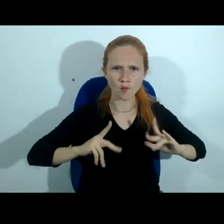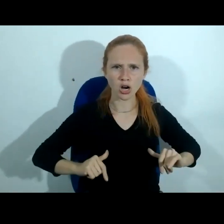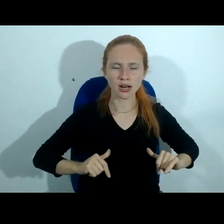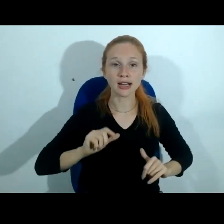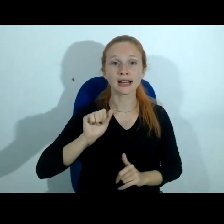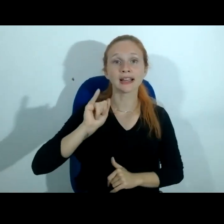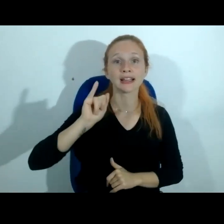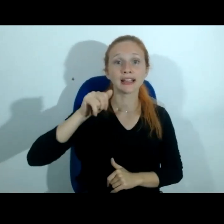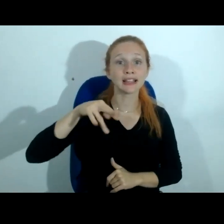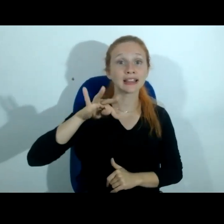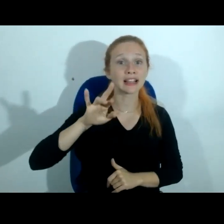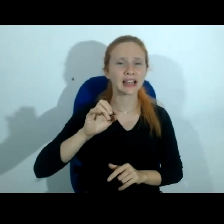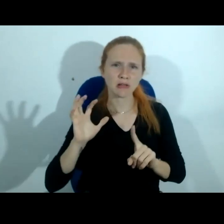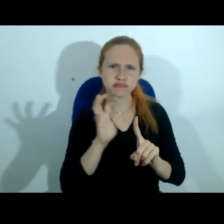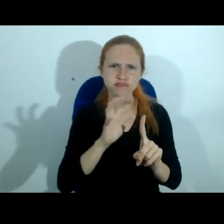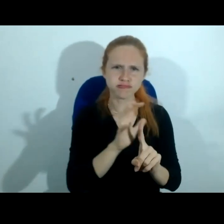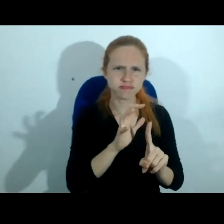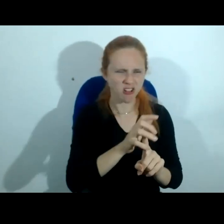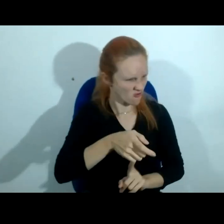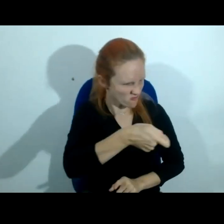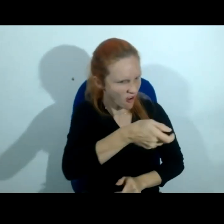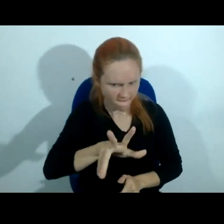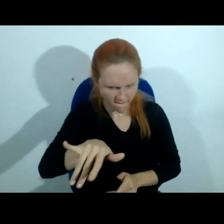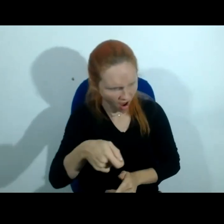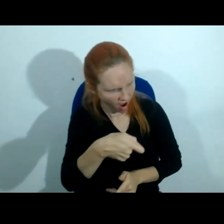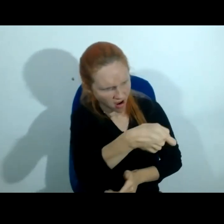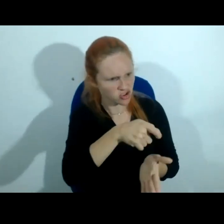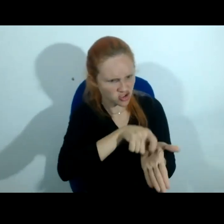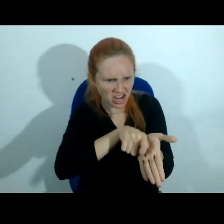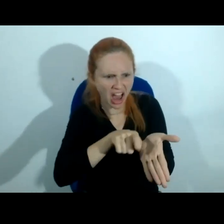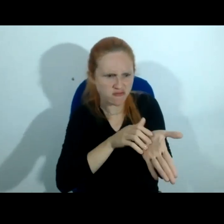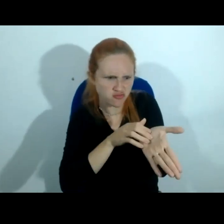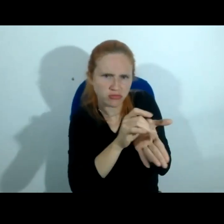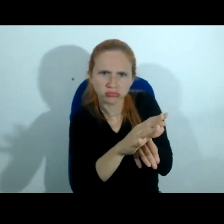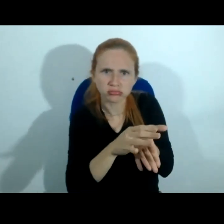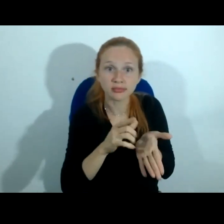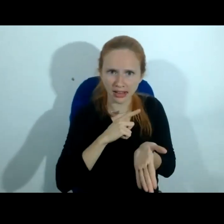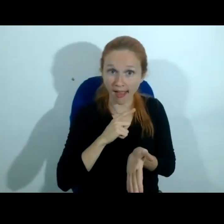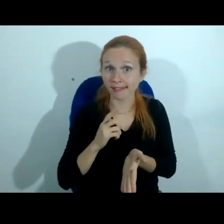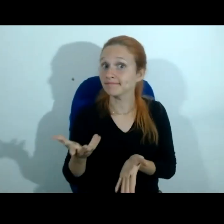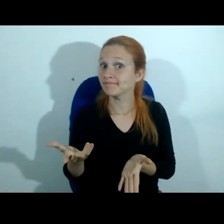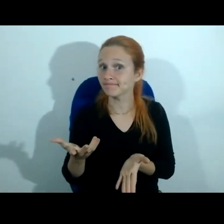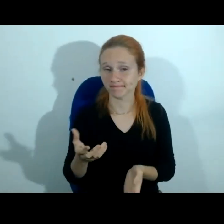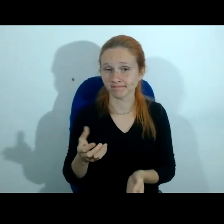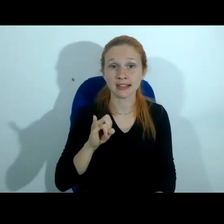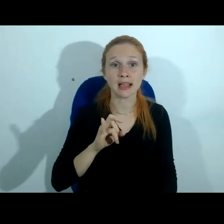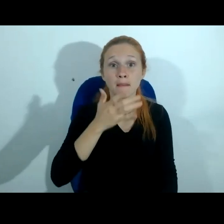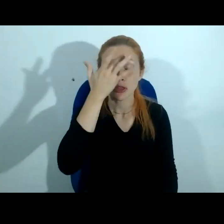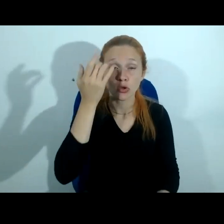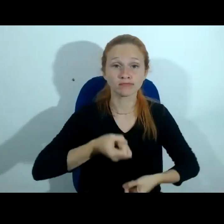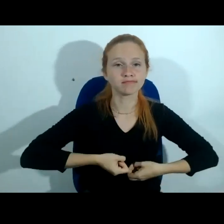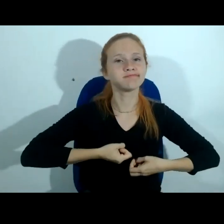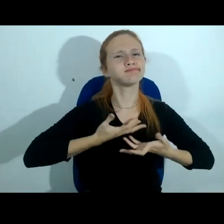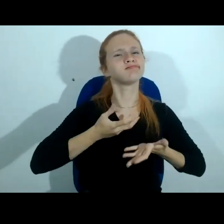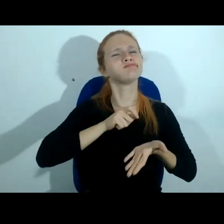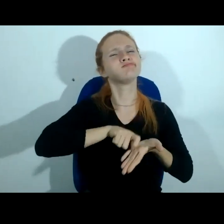a ver com a manipulação daquela prova aquela prova que realmente originou do celular do suspeito ela foi manipulada ela